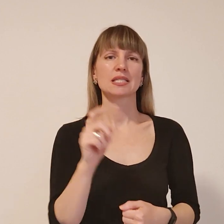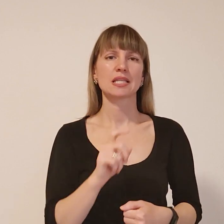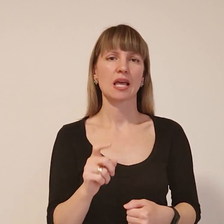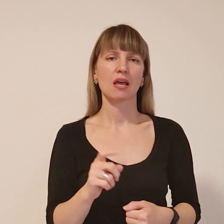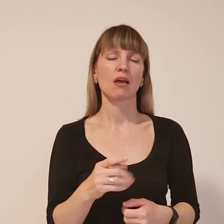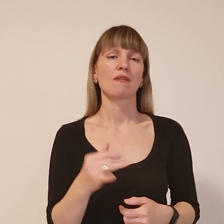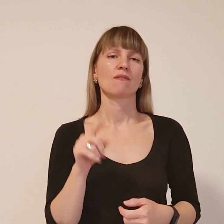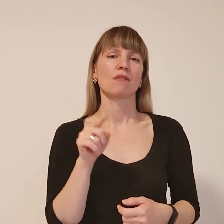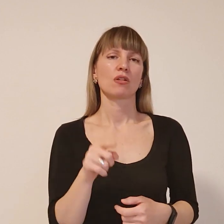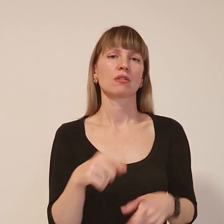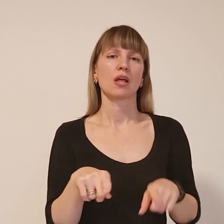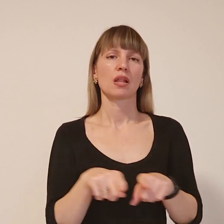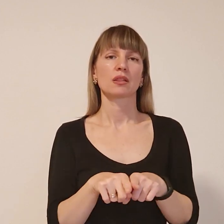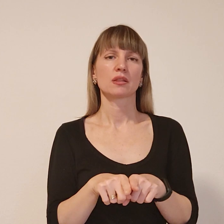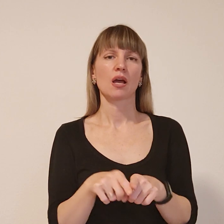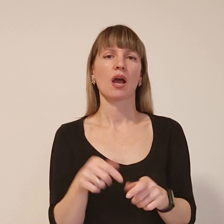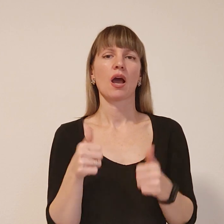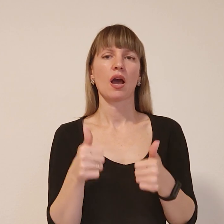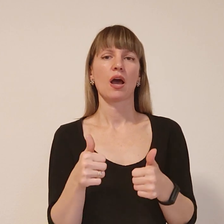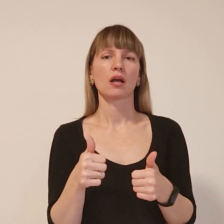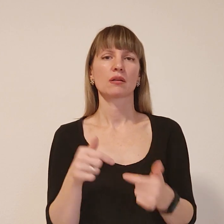так гарно імпонується.